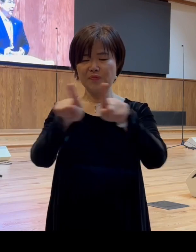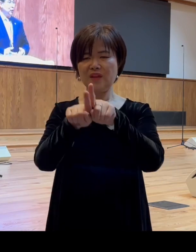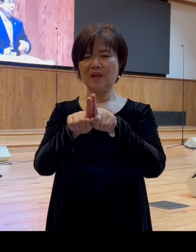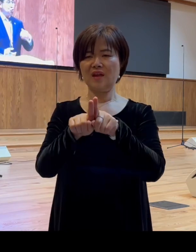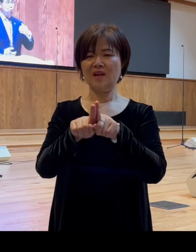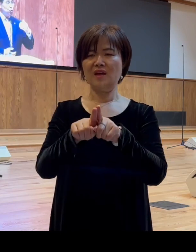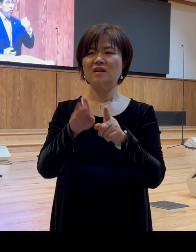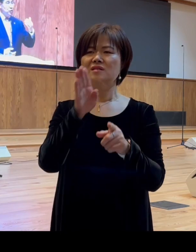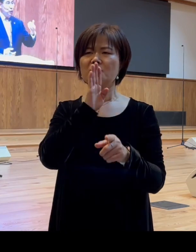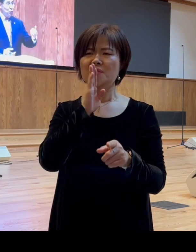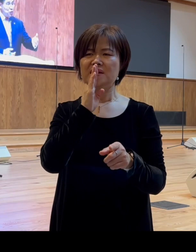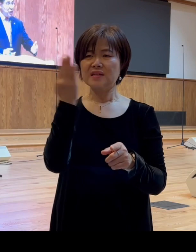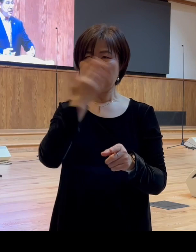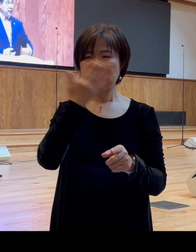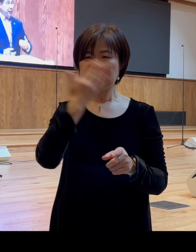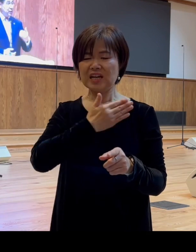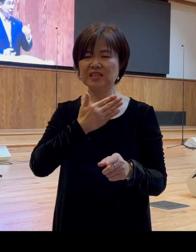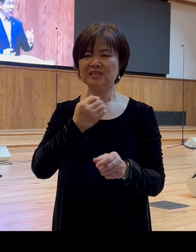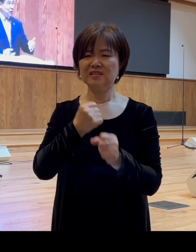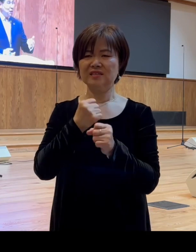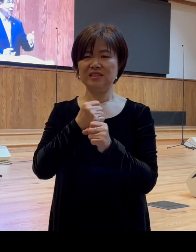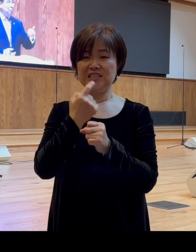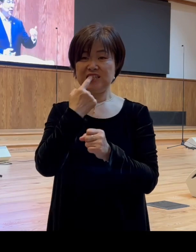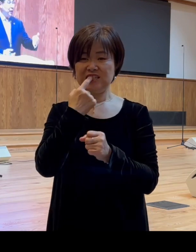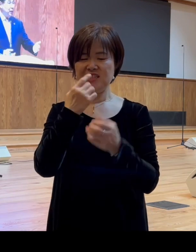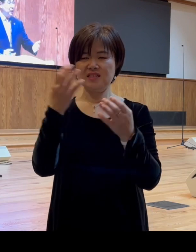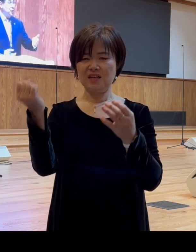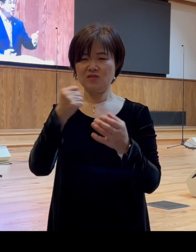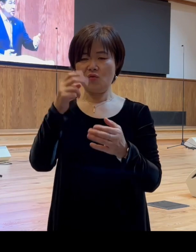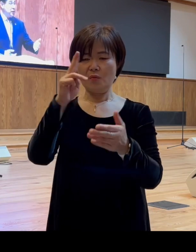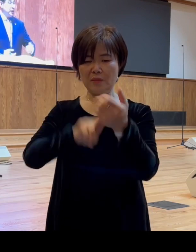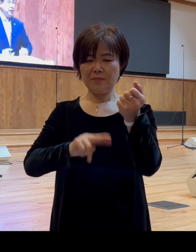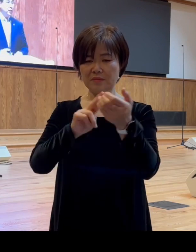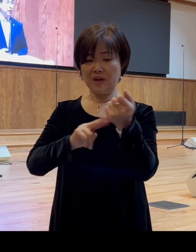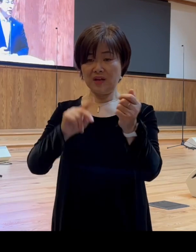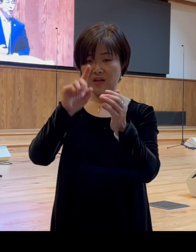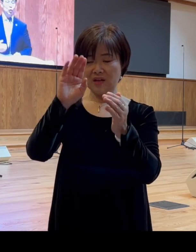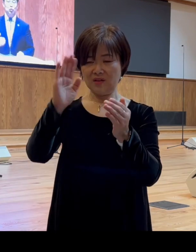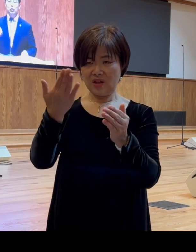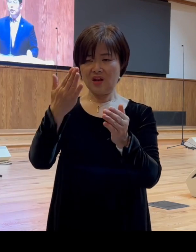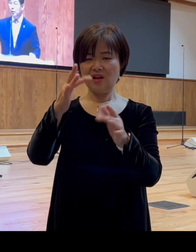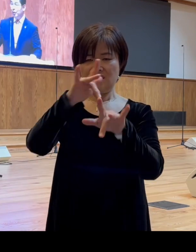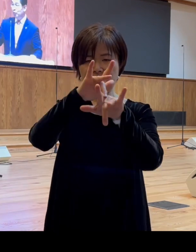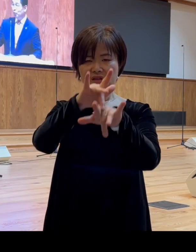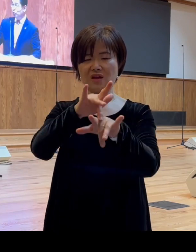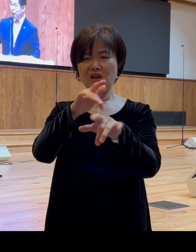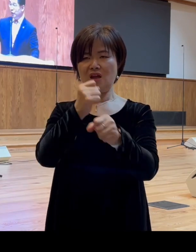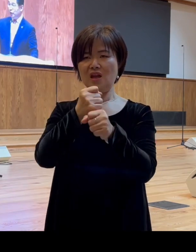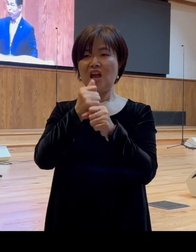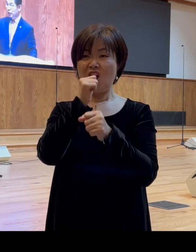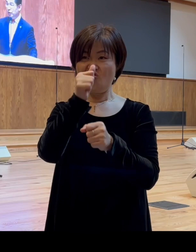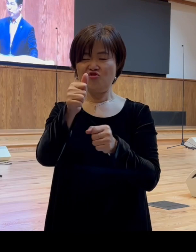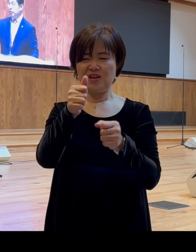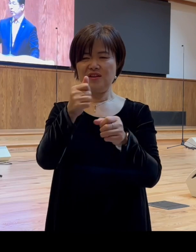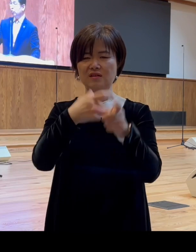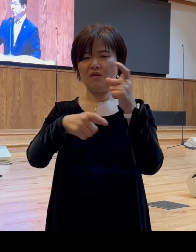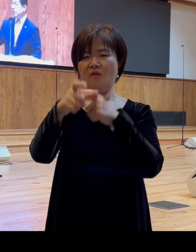순은으로 제작해서 판매해야 될 신상에다가 구리를 사용함으로